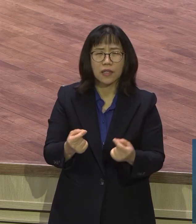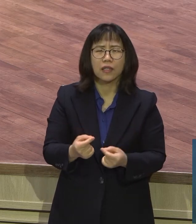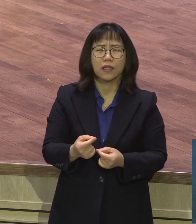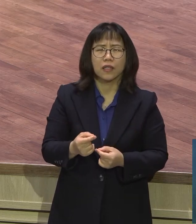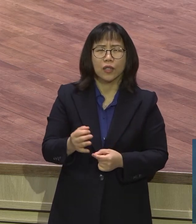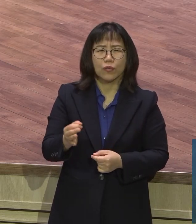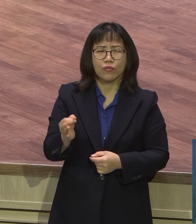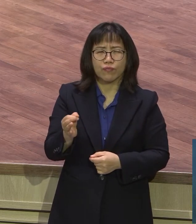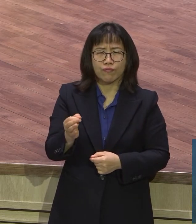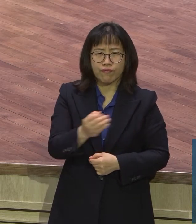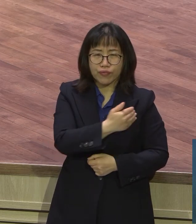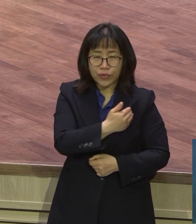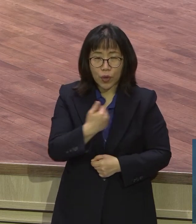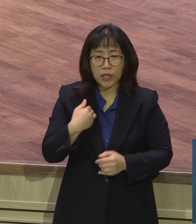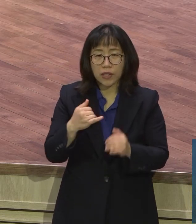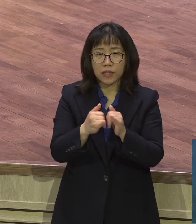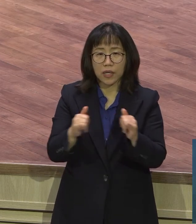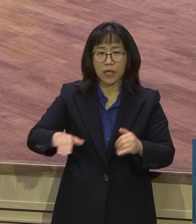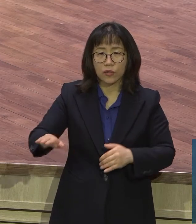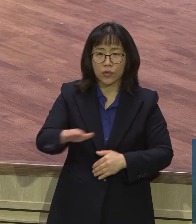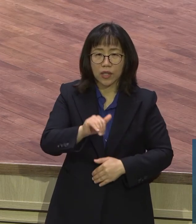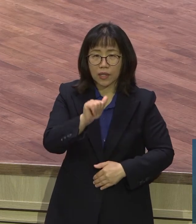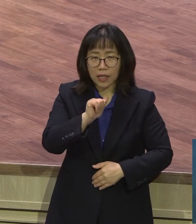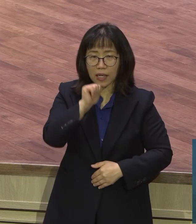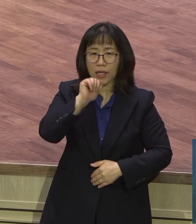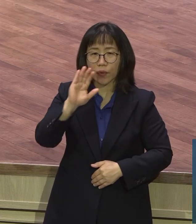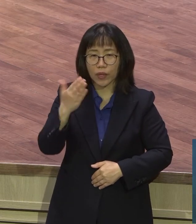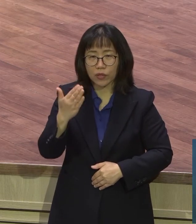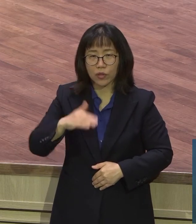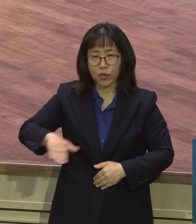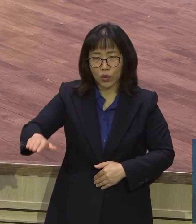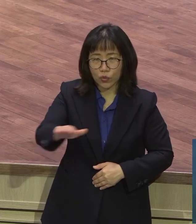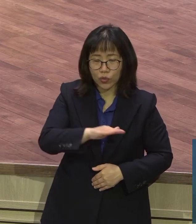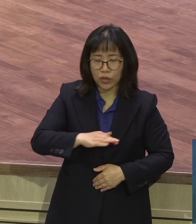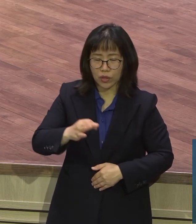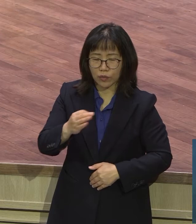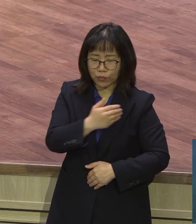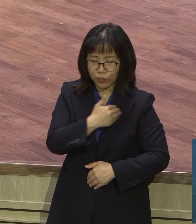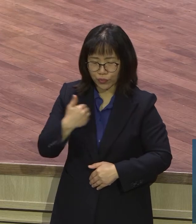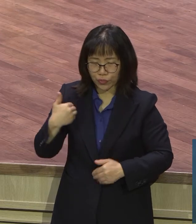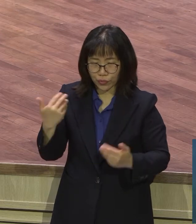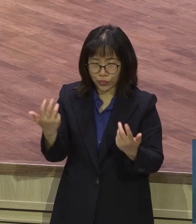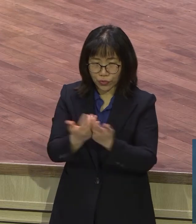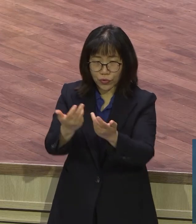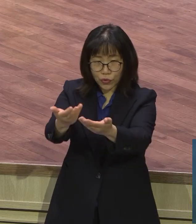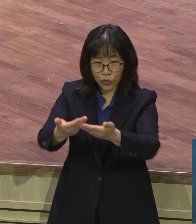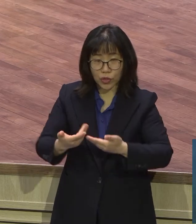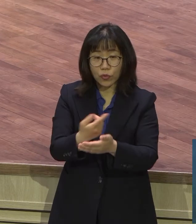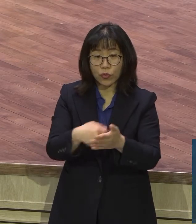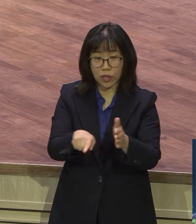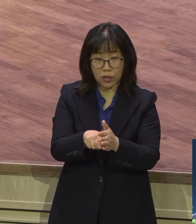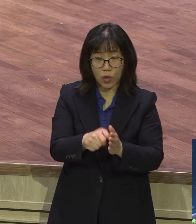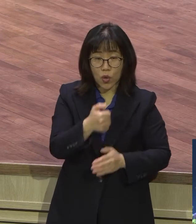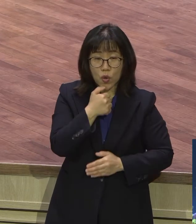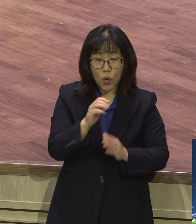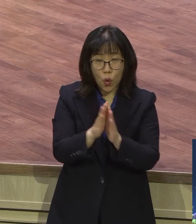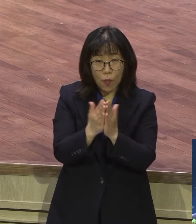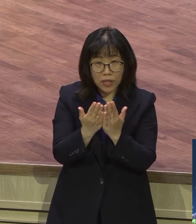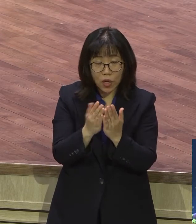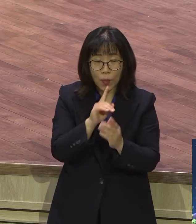가난하심을 말려면 너희를 부유하게 하려 하십니다 또 로마서 10장 12절에는 그리스도는